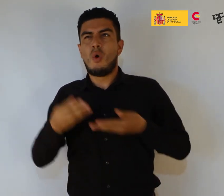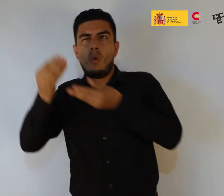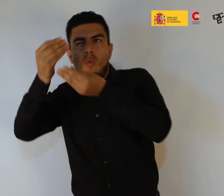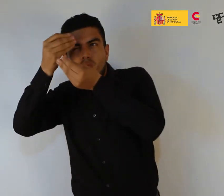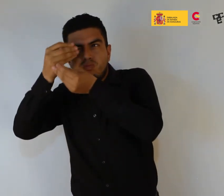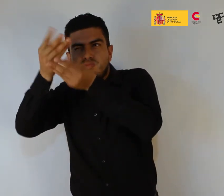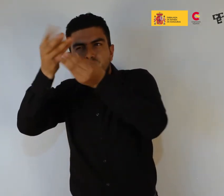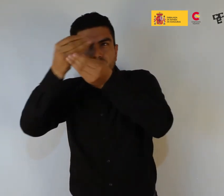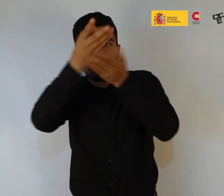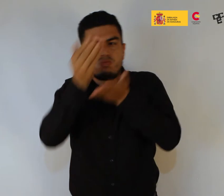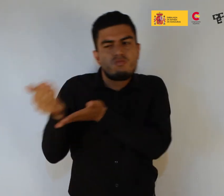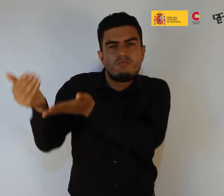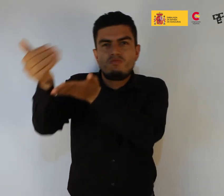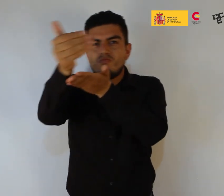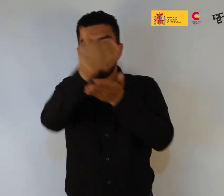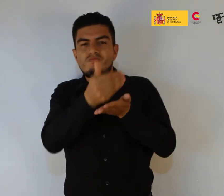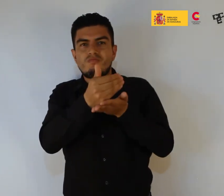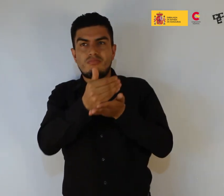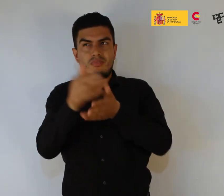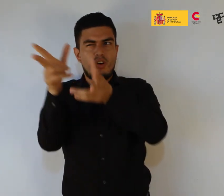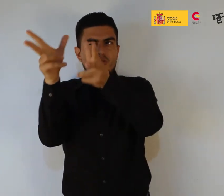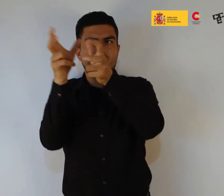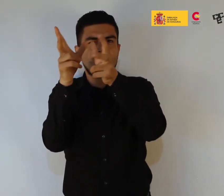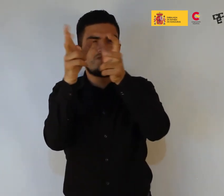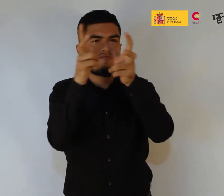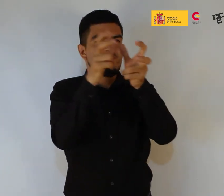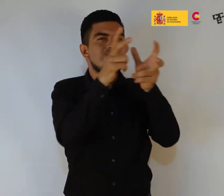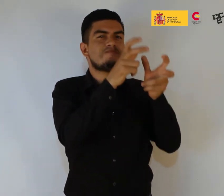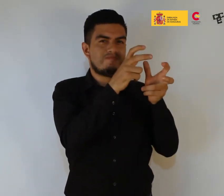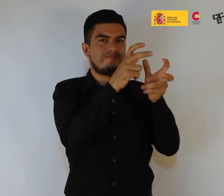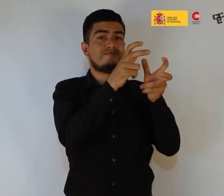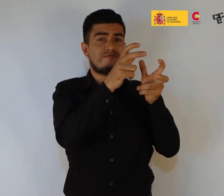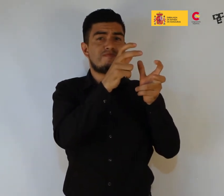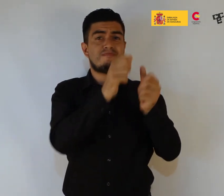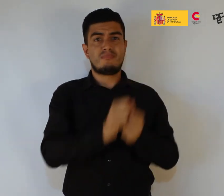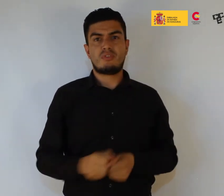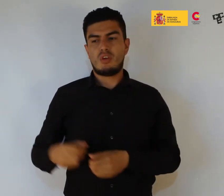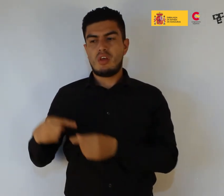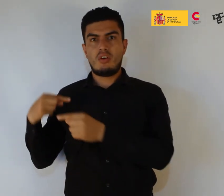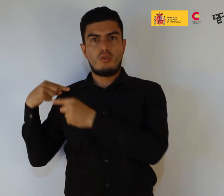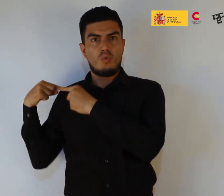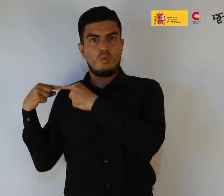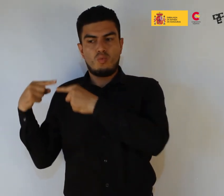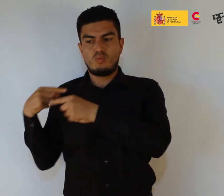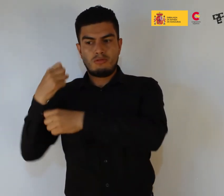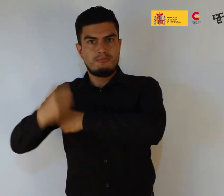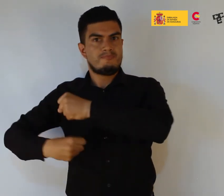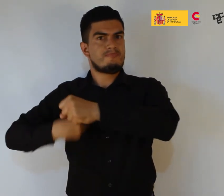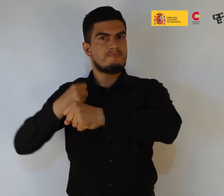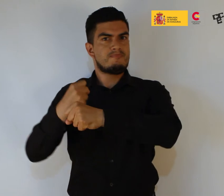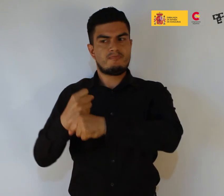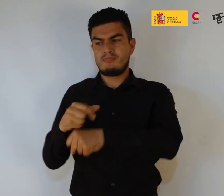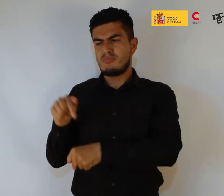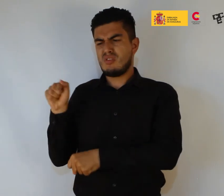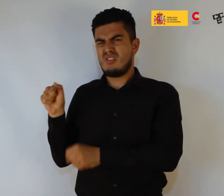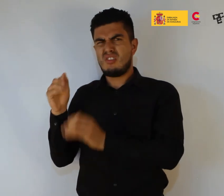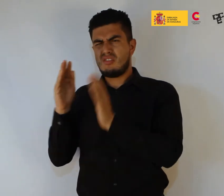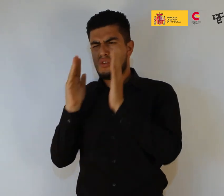como de control sobre la circulación del conocimiento, que en los últimos años el artista ha centrado en la emergencia climática y